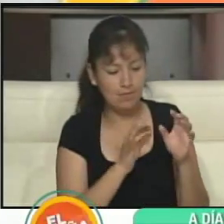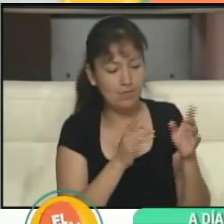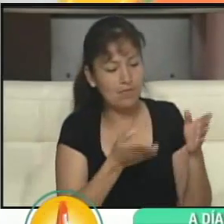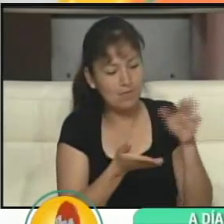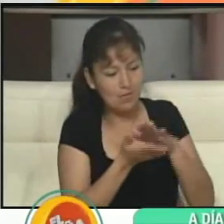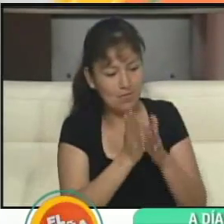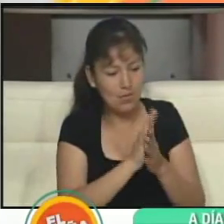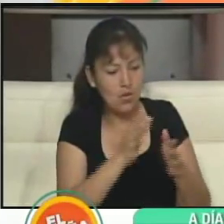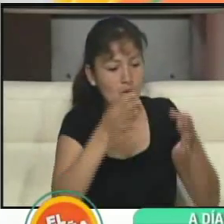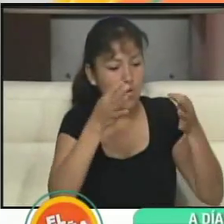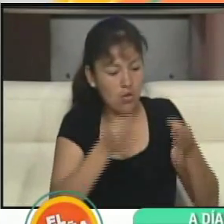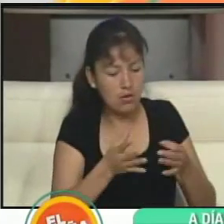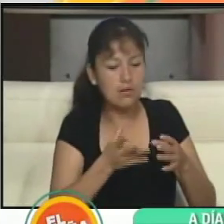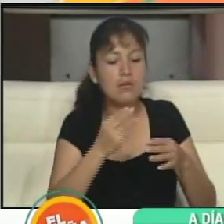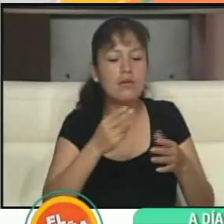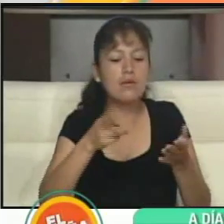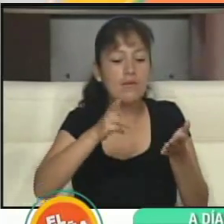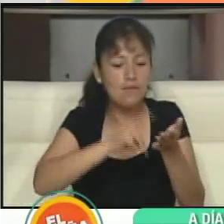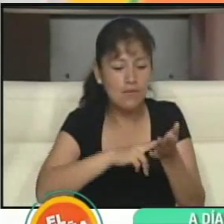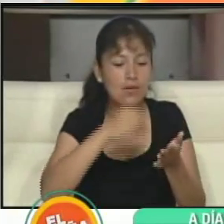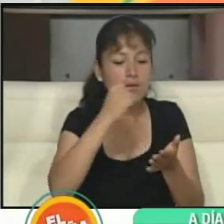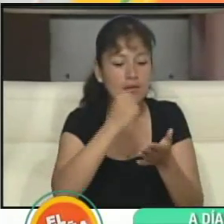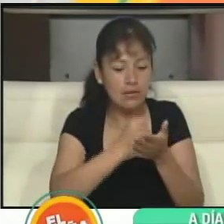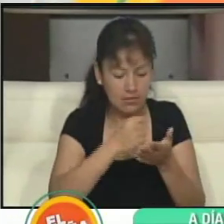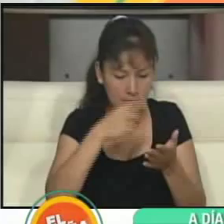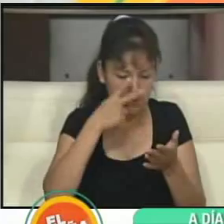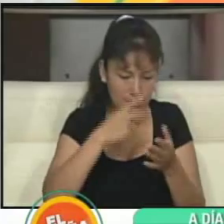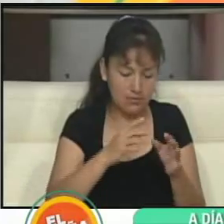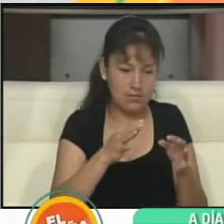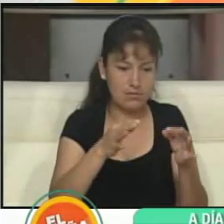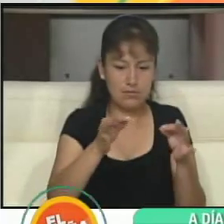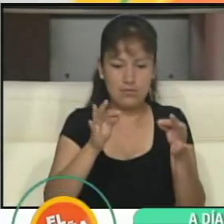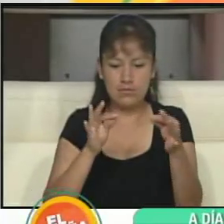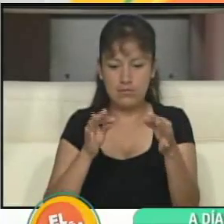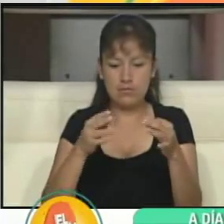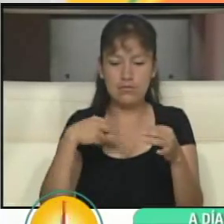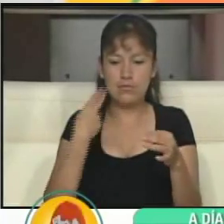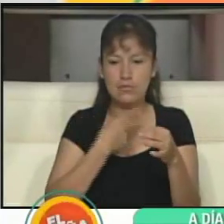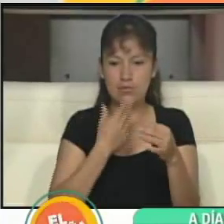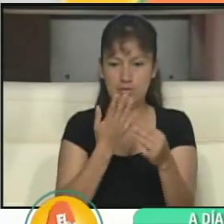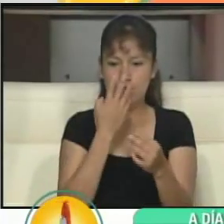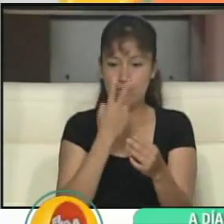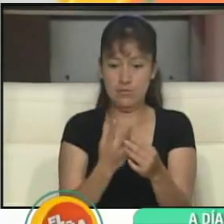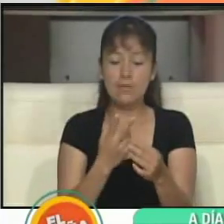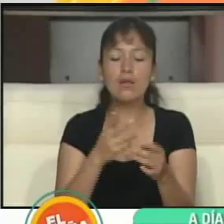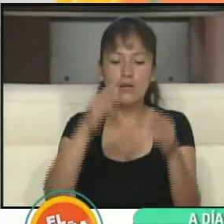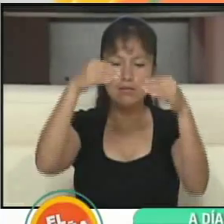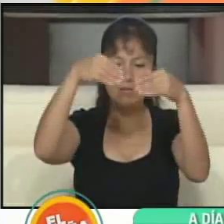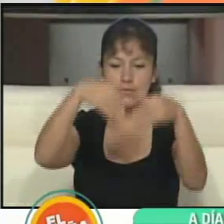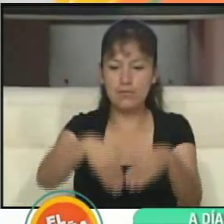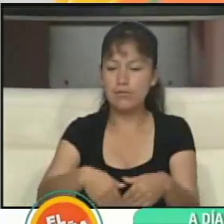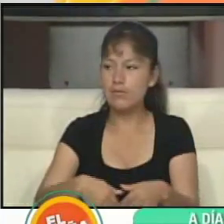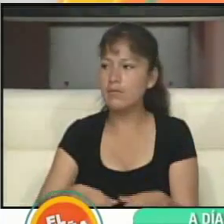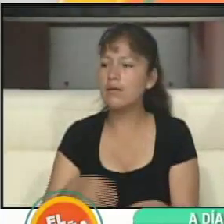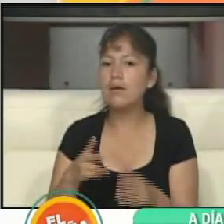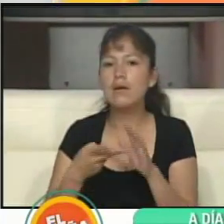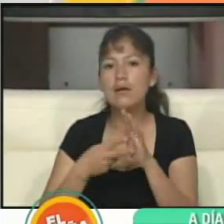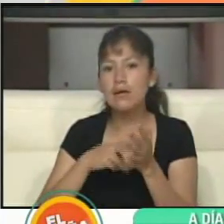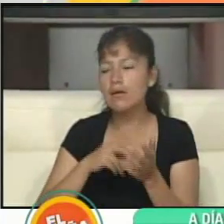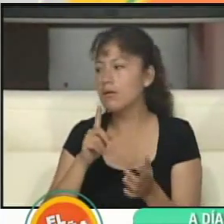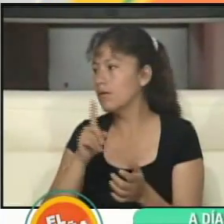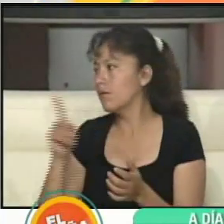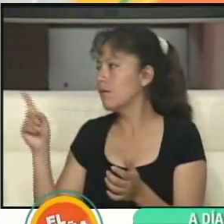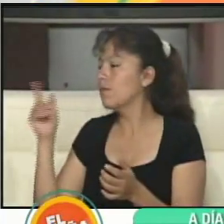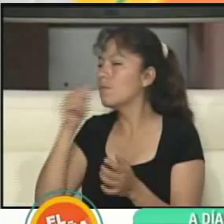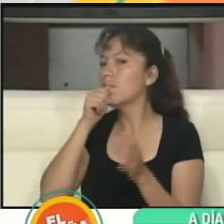y con la firma y el estampado de las huellas en vista hacia nosotros. Bueno, así me las entregan. Yo iré al cuarto reservado, la